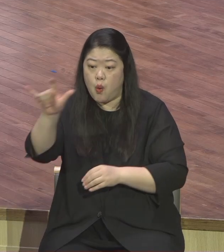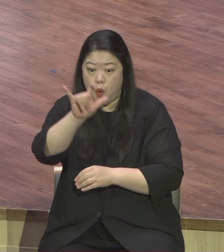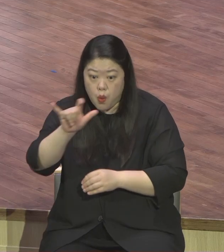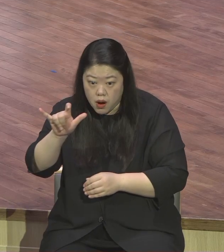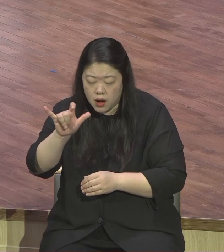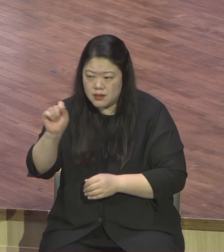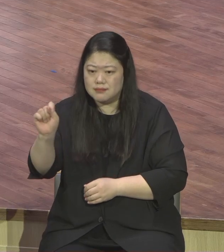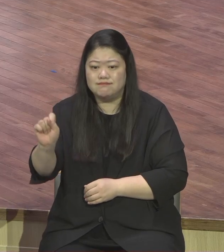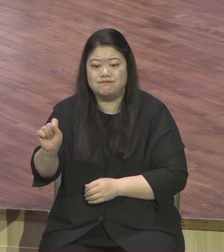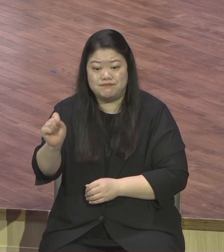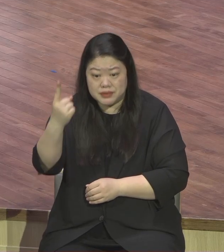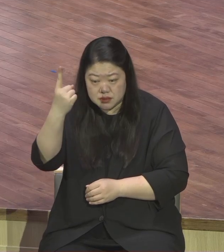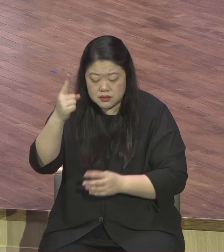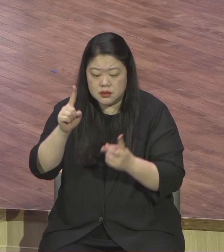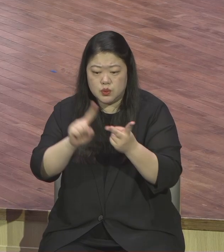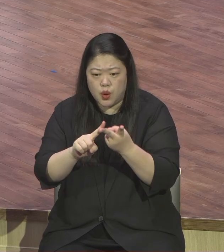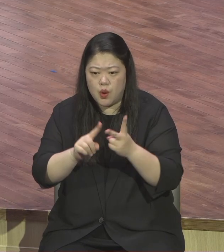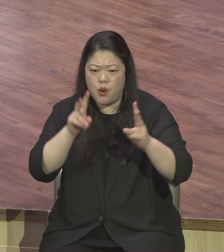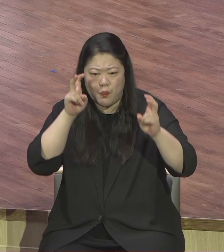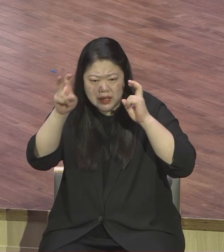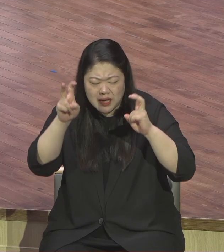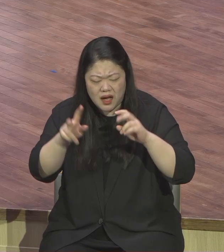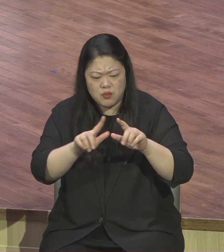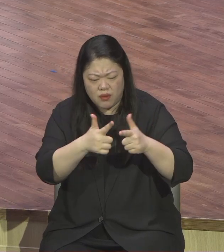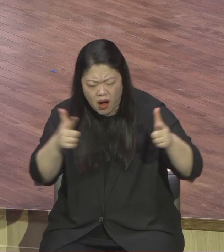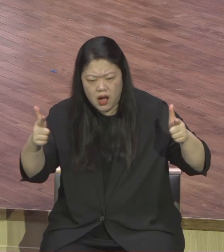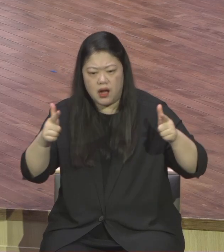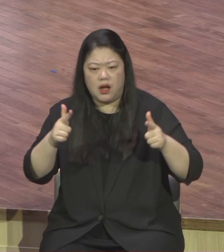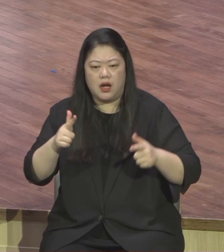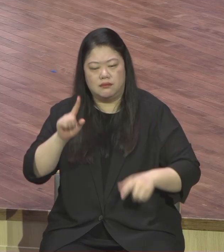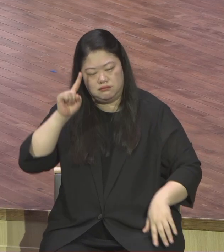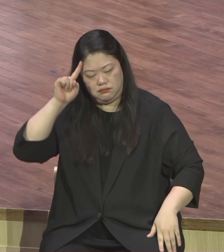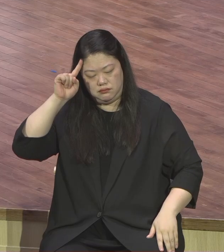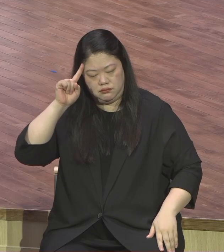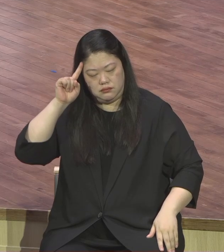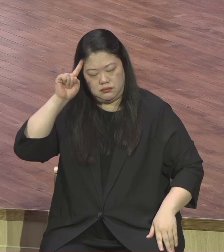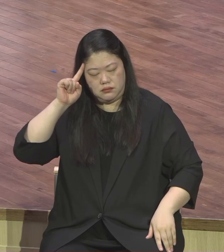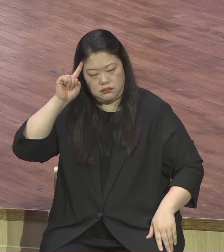스트레스가 쌓여져 가죠 터지기 직전이 하죠